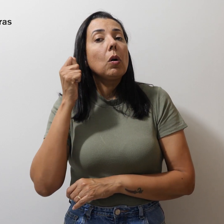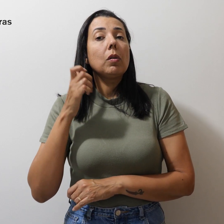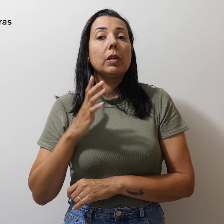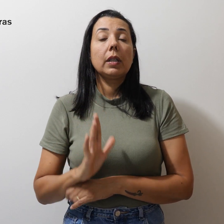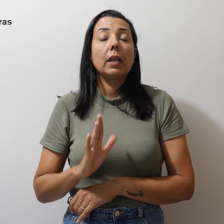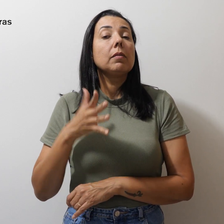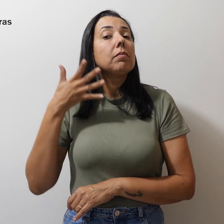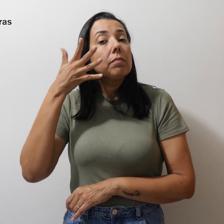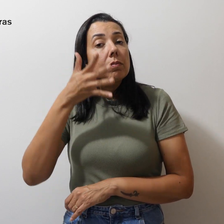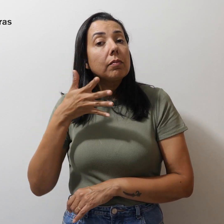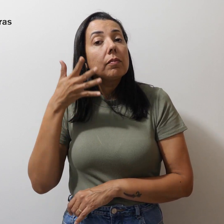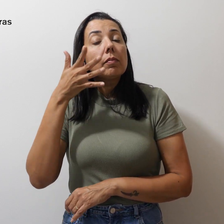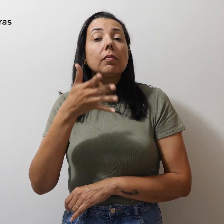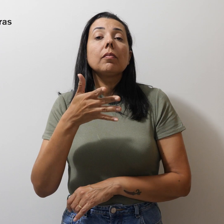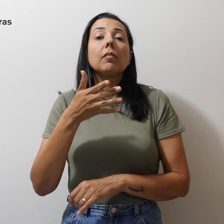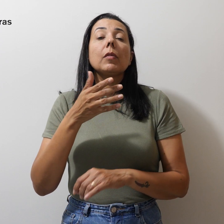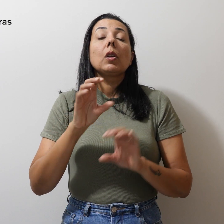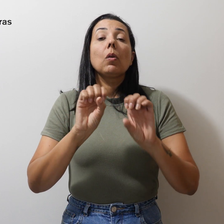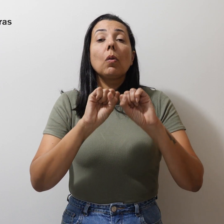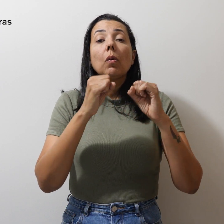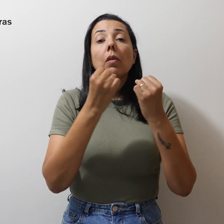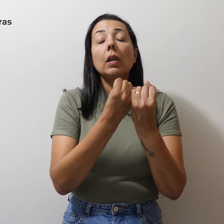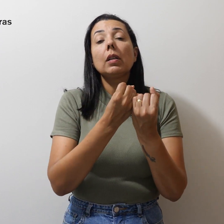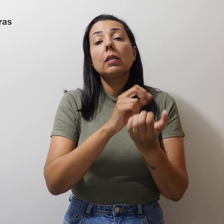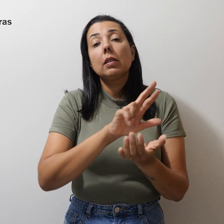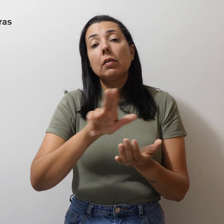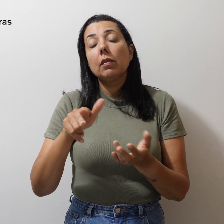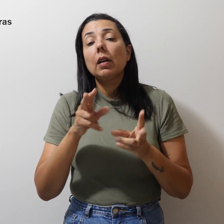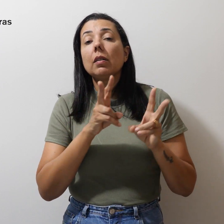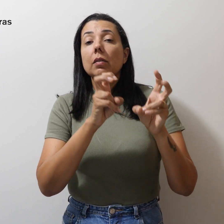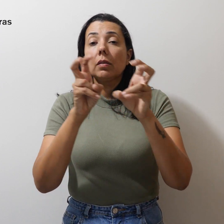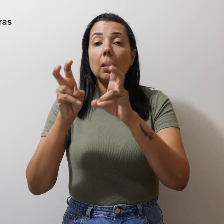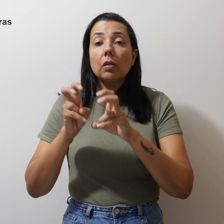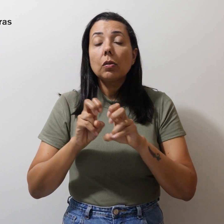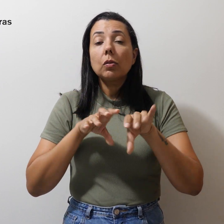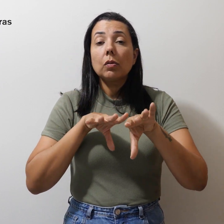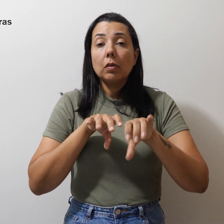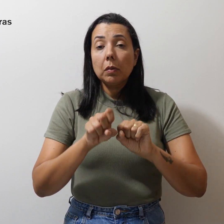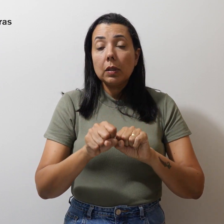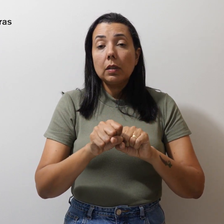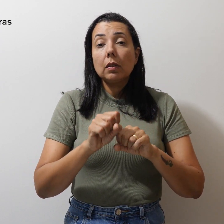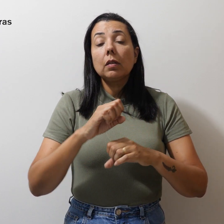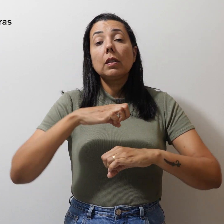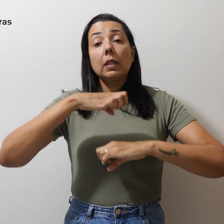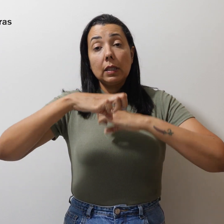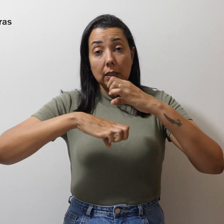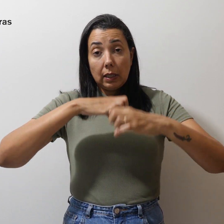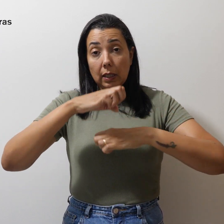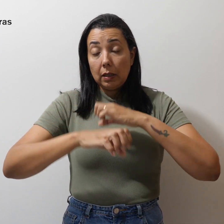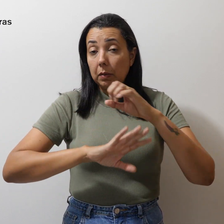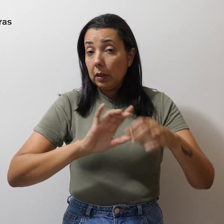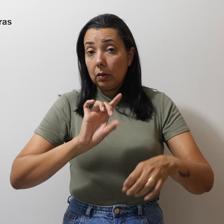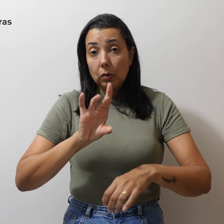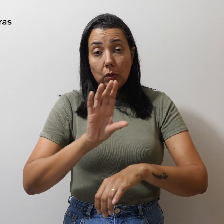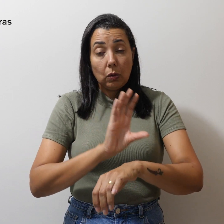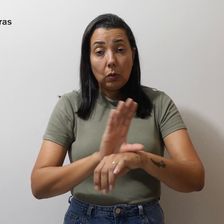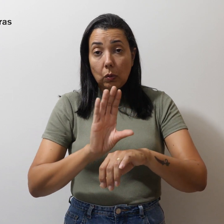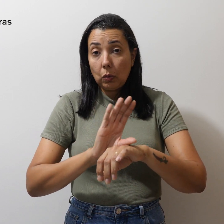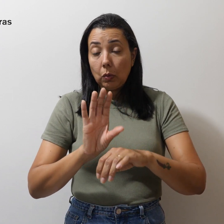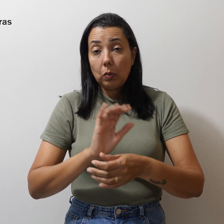palestras, congressos e demais ações de formação da EAP que não sejam cursos. As